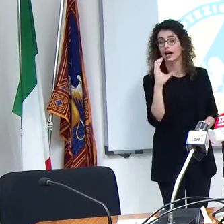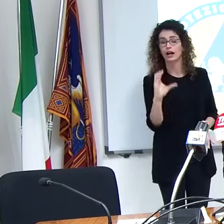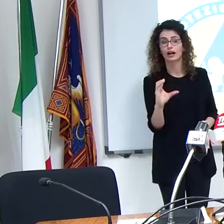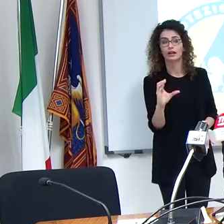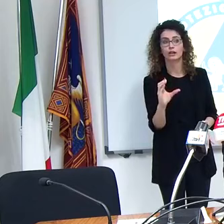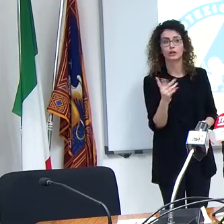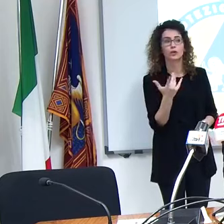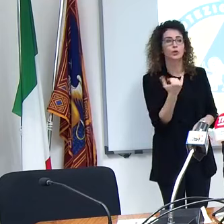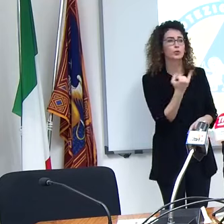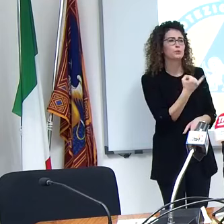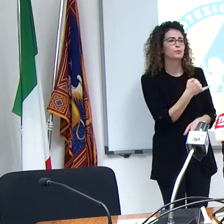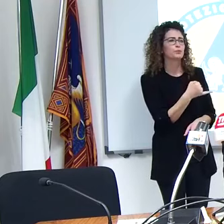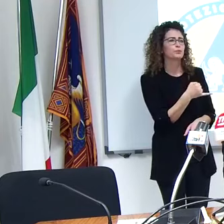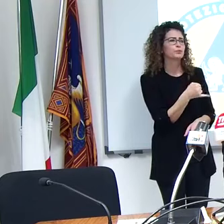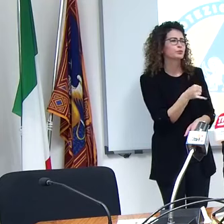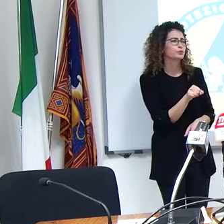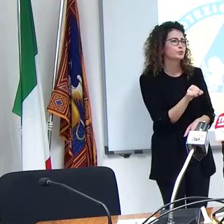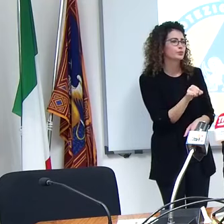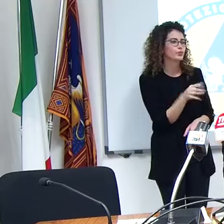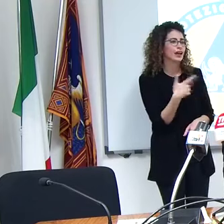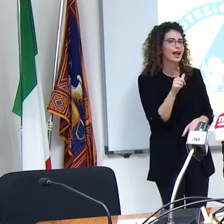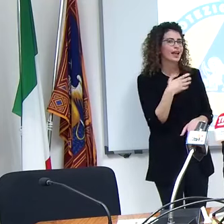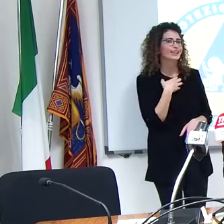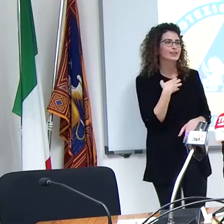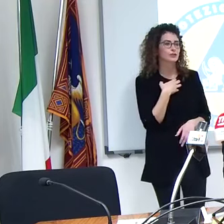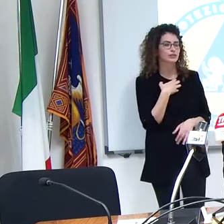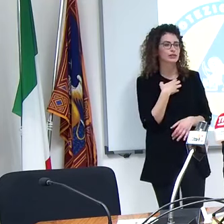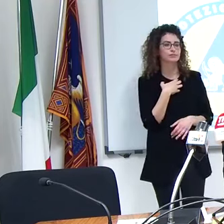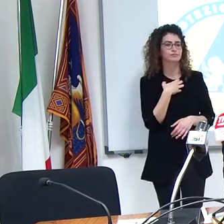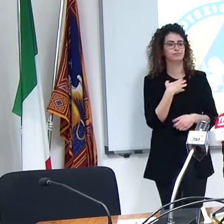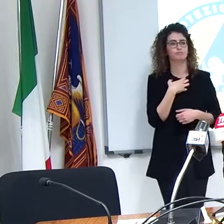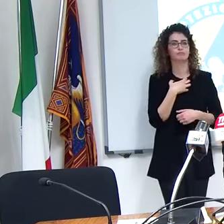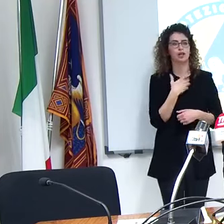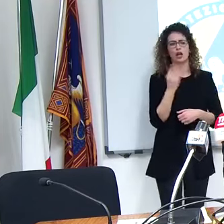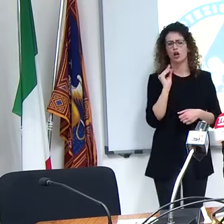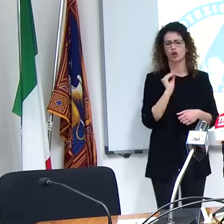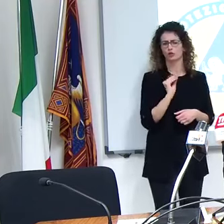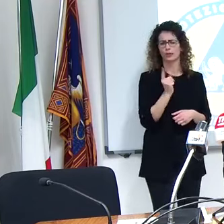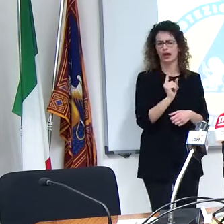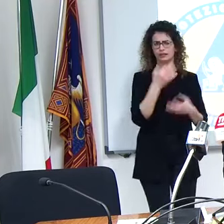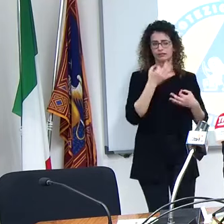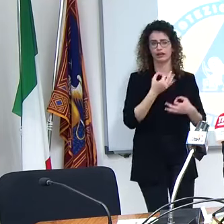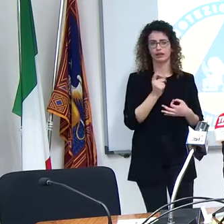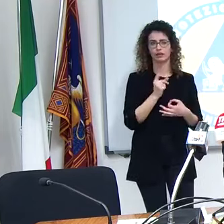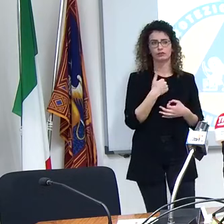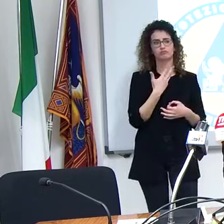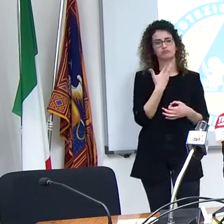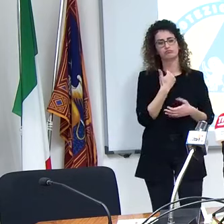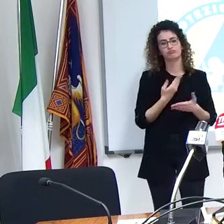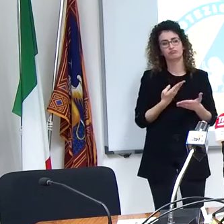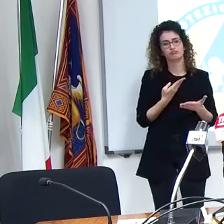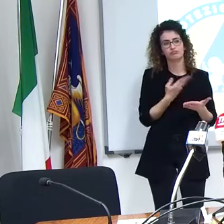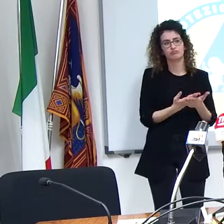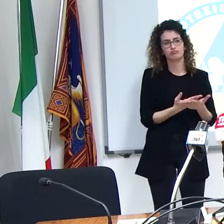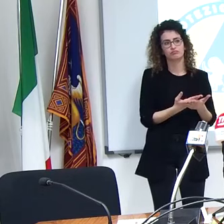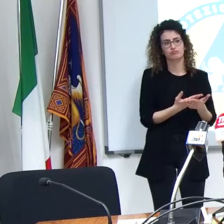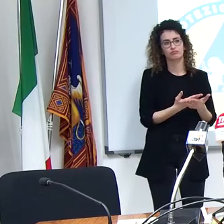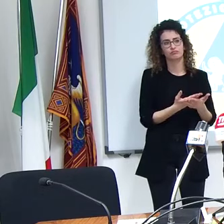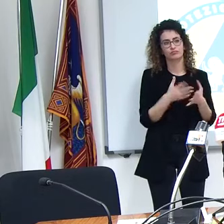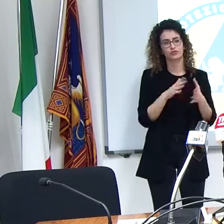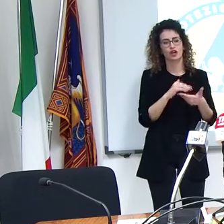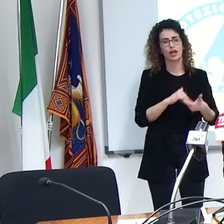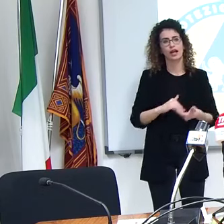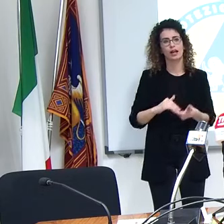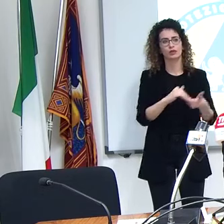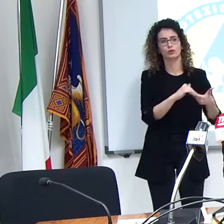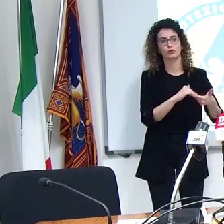last minute per l'assessore last minute per l'assessore ma non è una domanda in realtà è una sollecitazione che arriva dalle associazioni